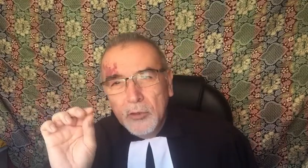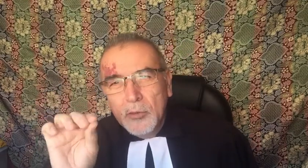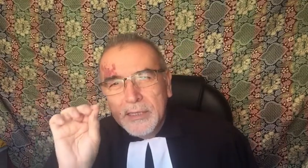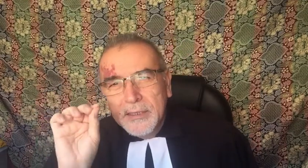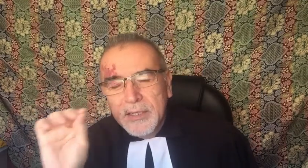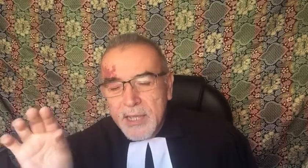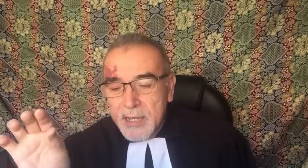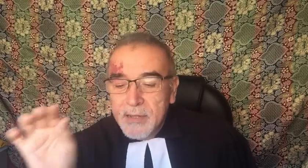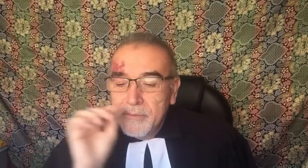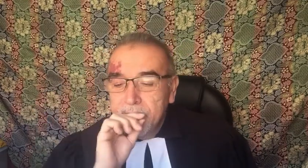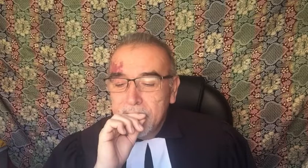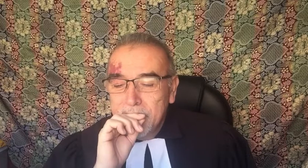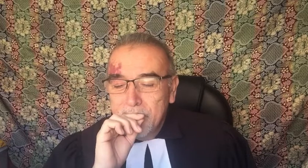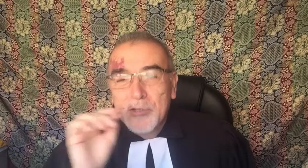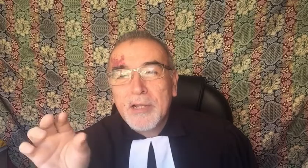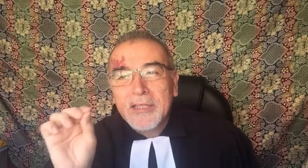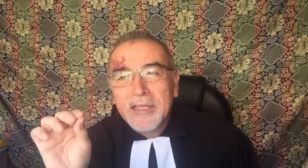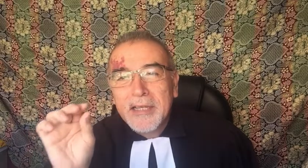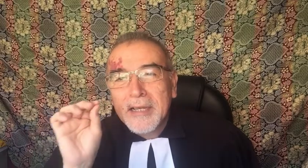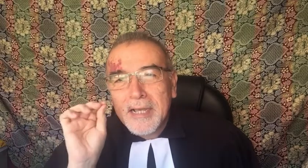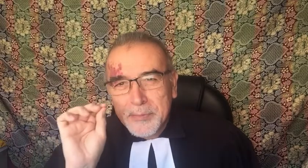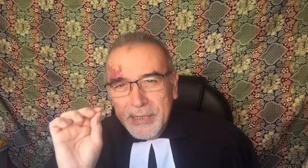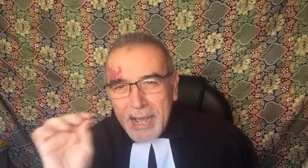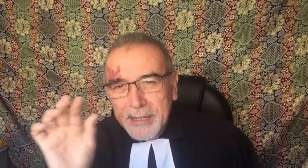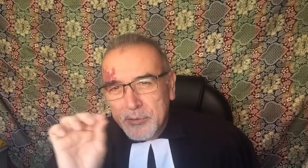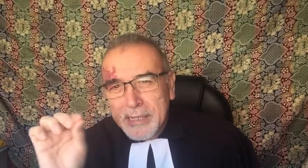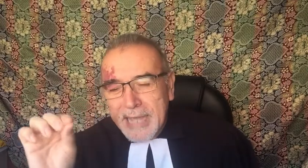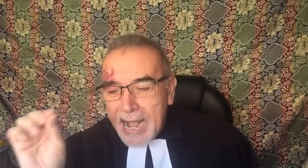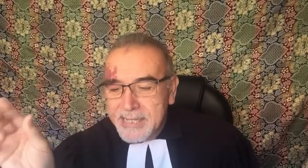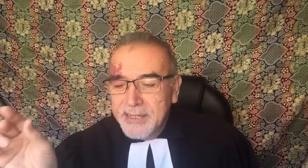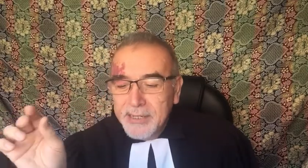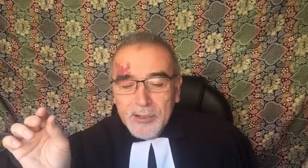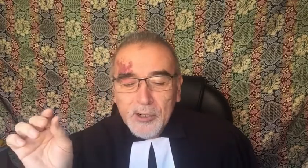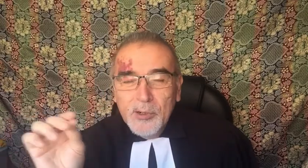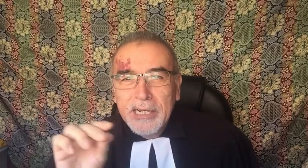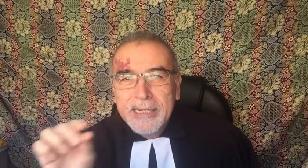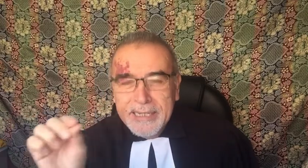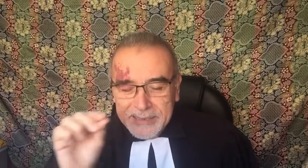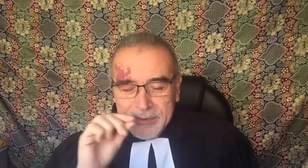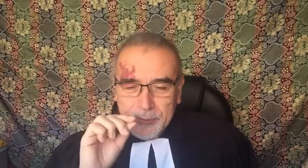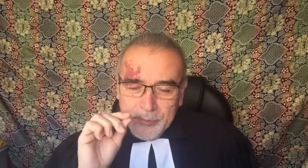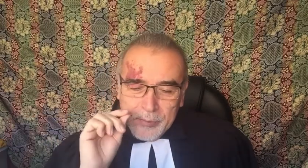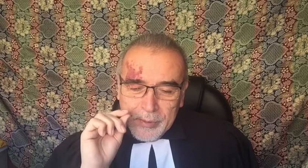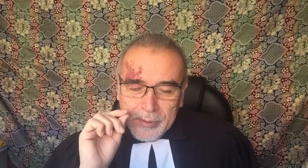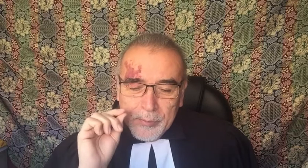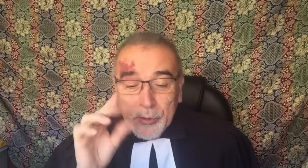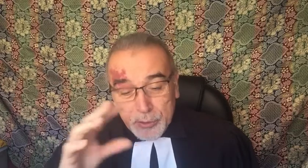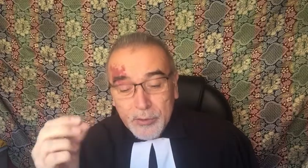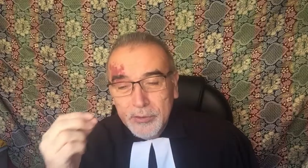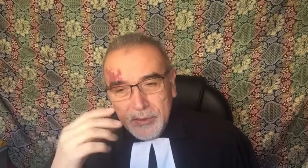una T, pero es una T aspirada, es una TH, como en el inglés. Por eso debe